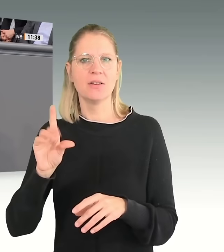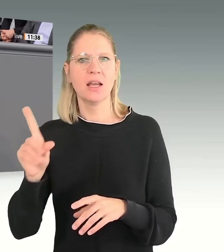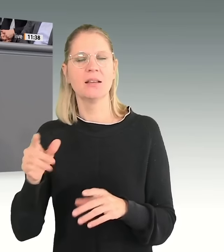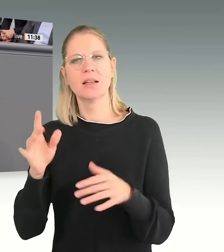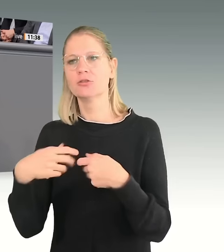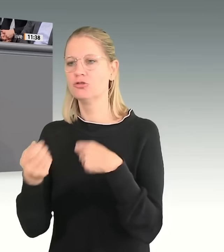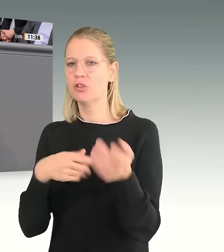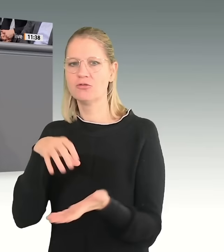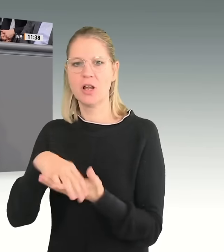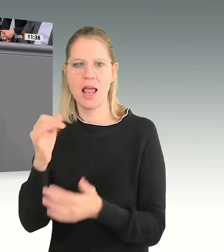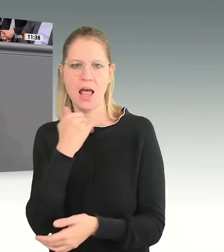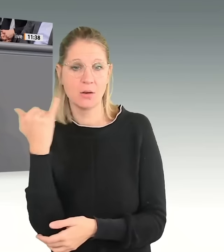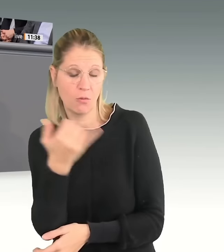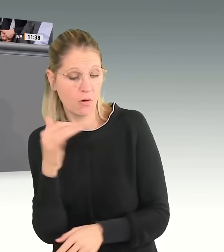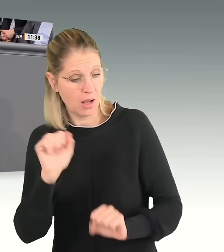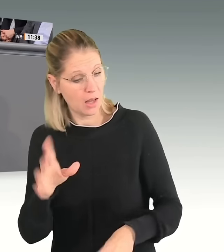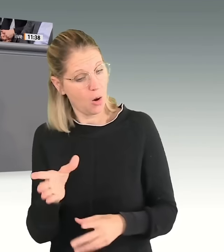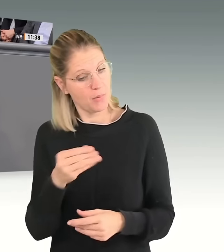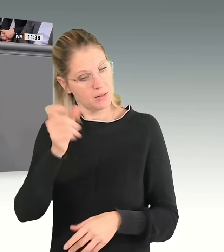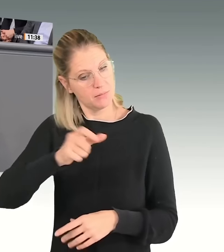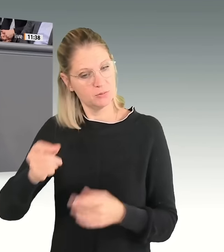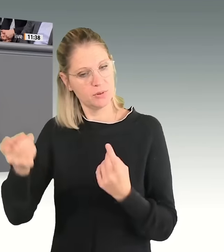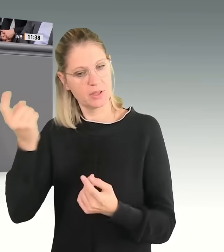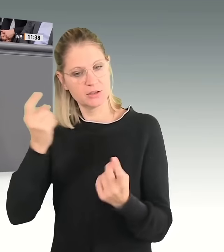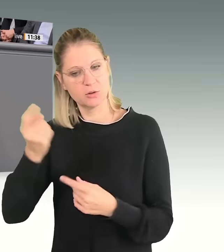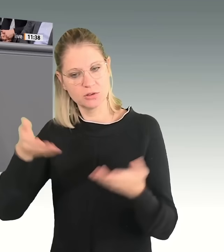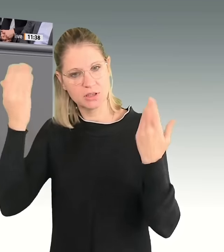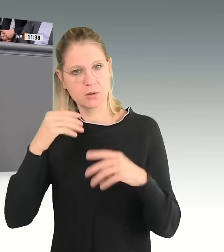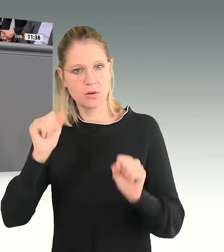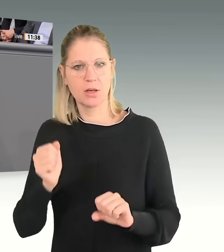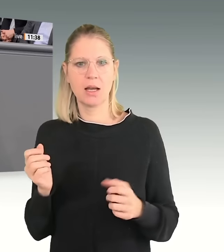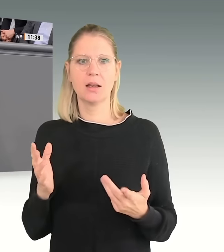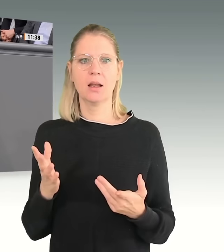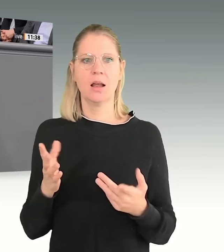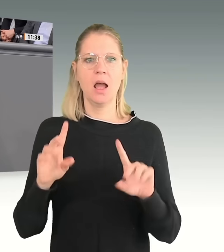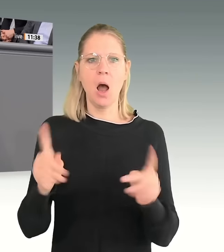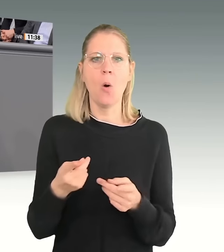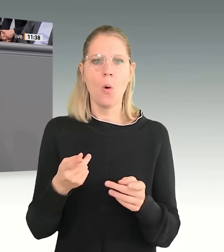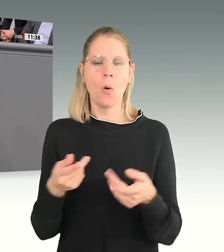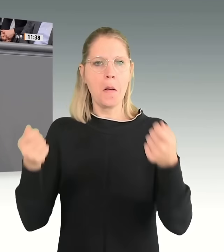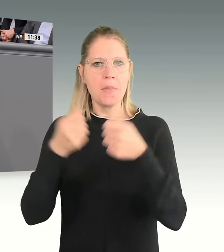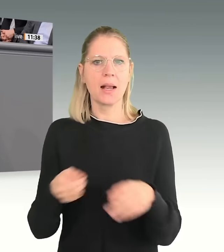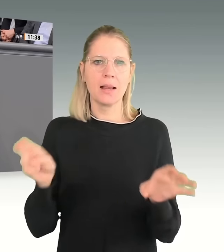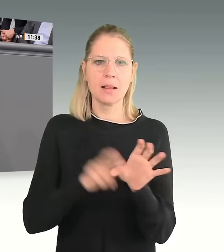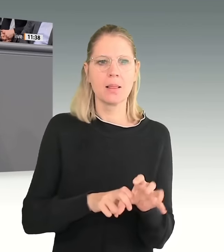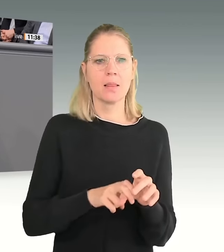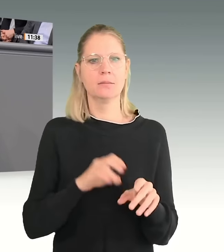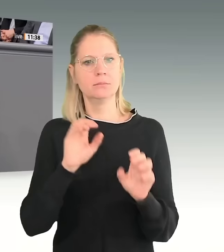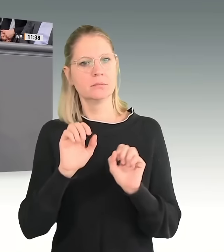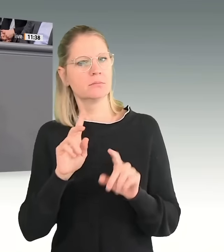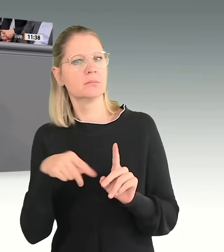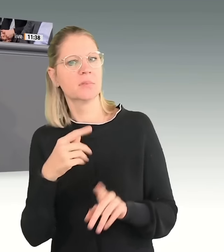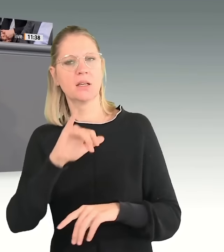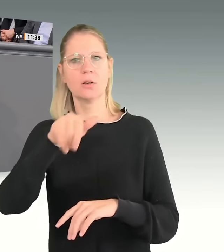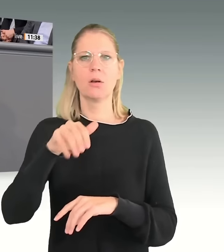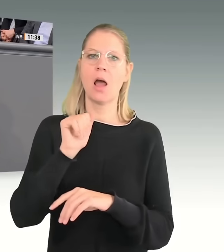Migrationshintergrund auch Mitglied werden kann. Da hat man ihn auf die JA hingewiesen und vor allen Dingen auch gesagt, na ja,